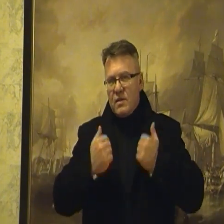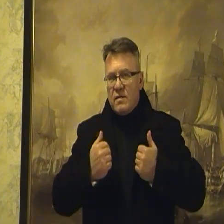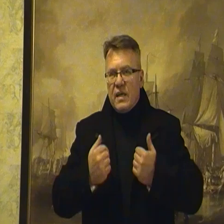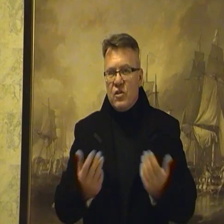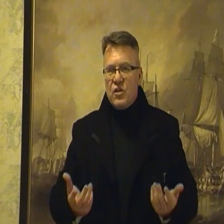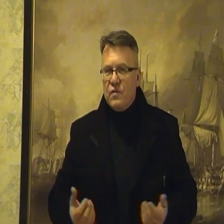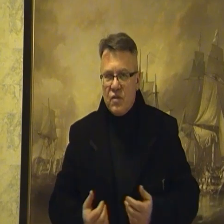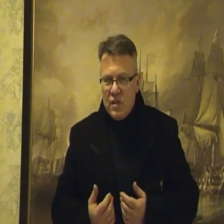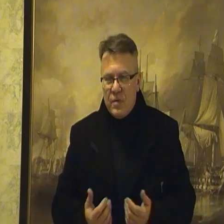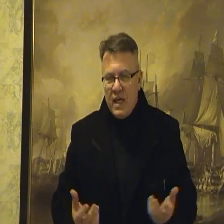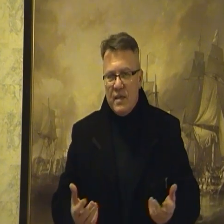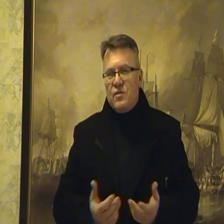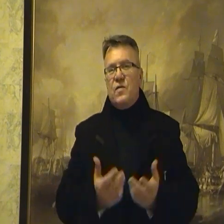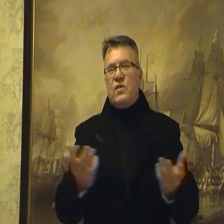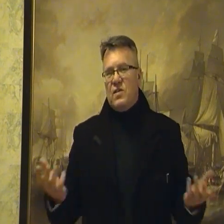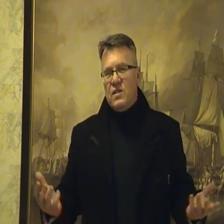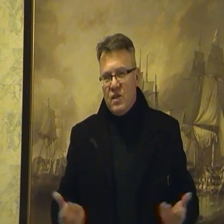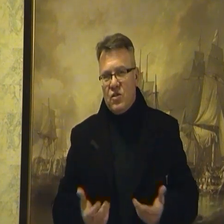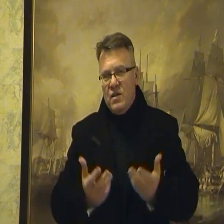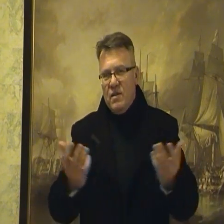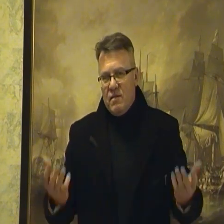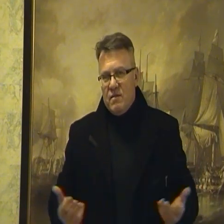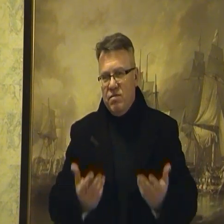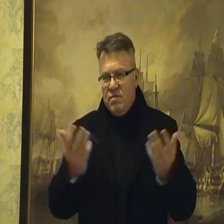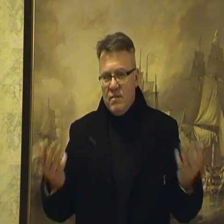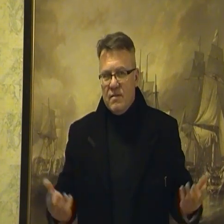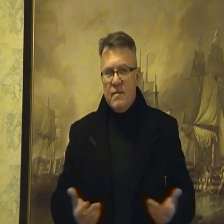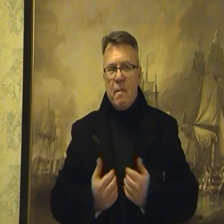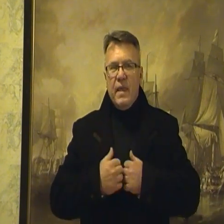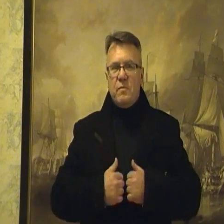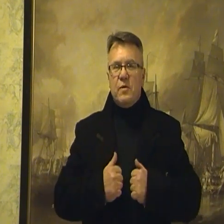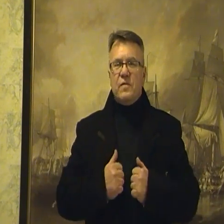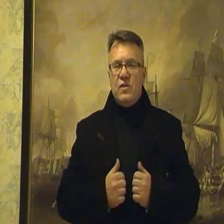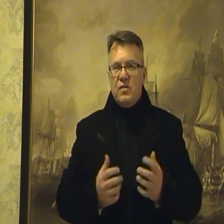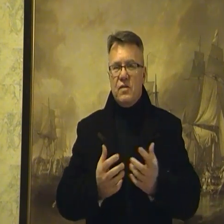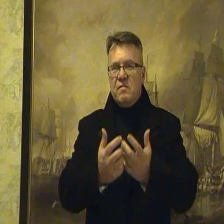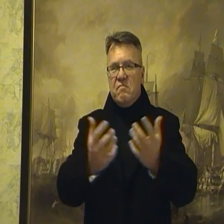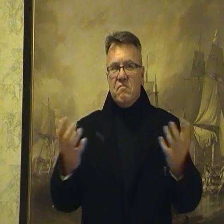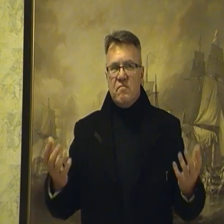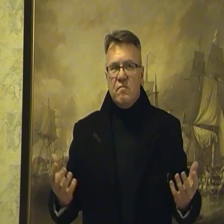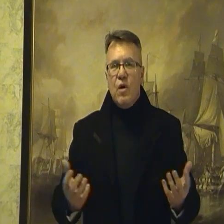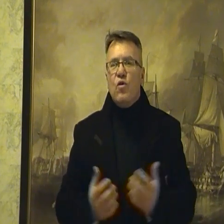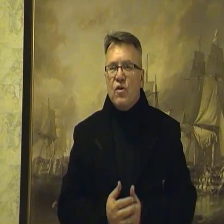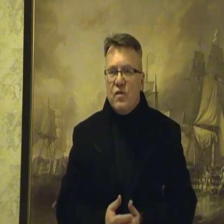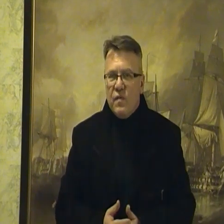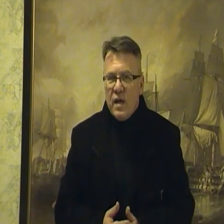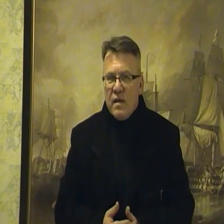takich szczegółów to się nie podaje. Oczywiście to jest też jakby to powiedzieć mało kto o tym wie,